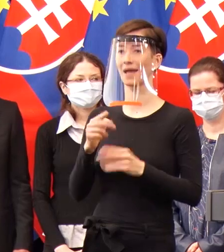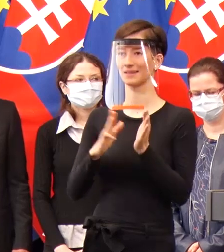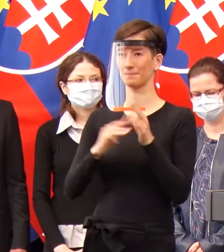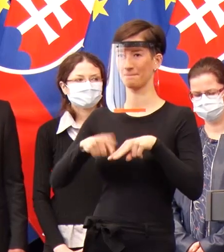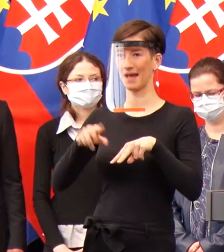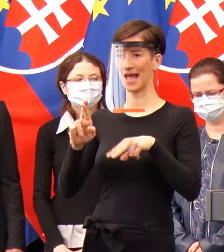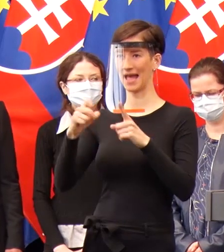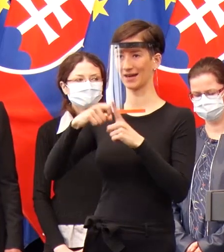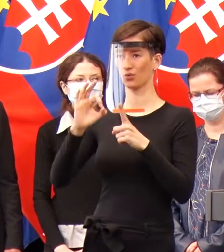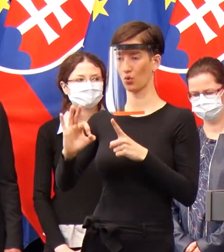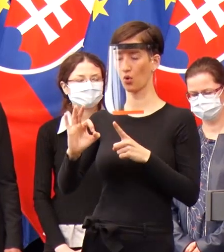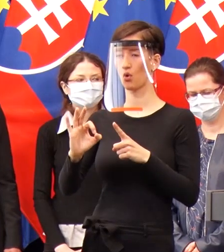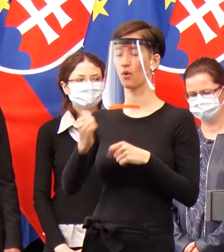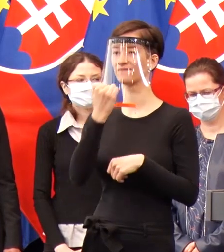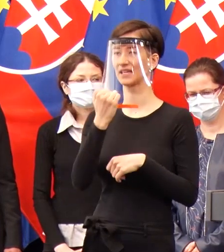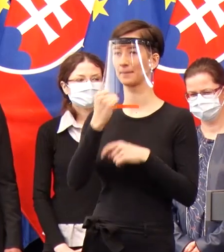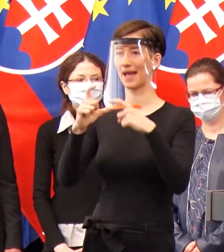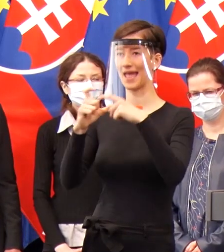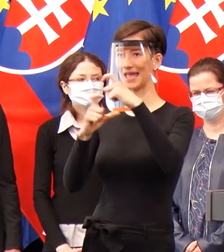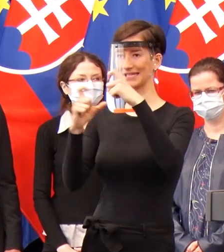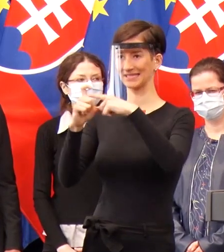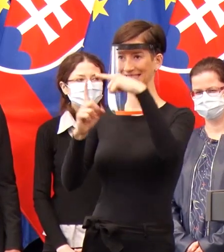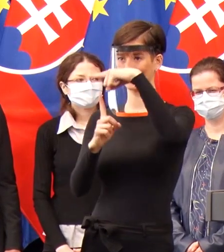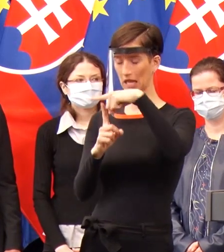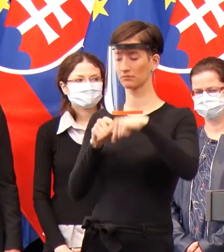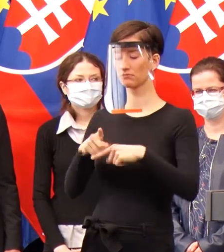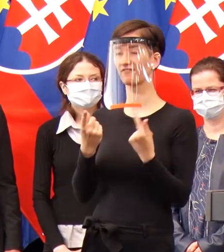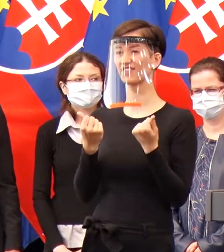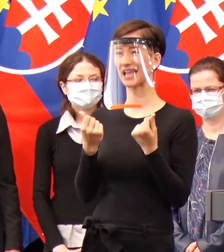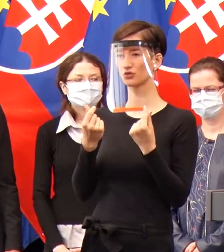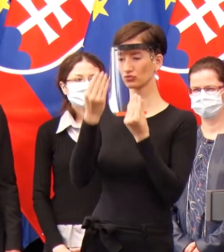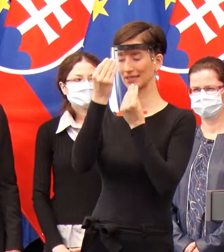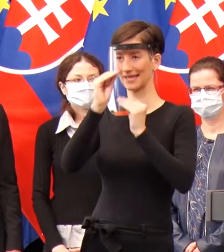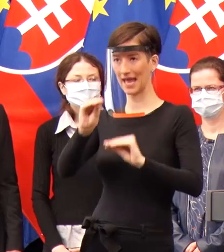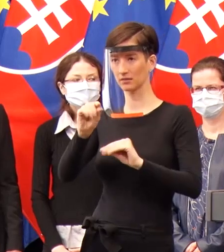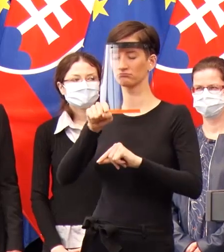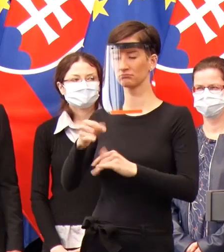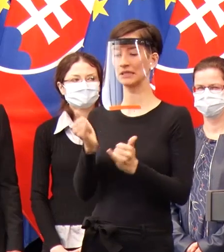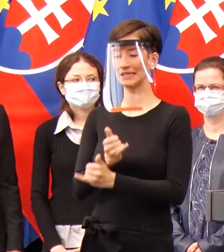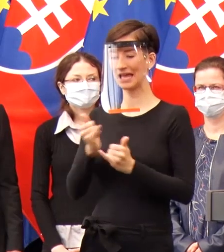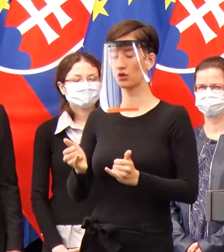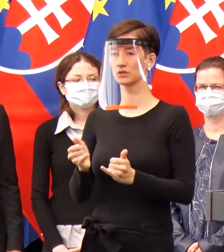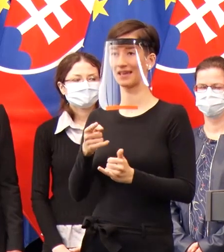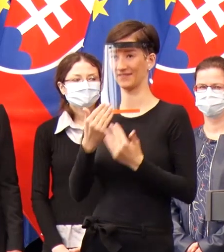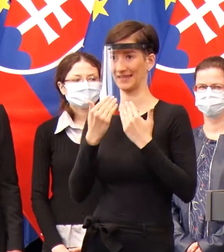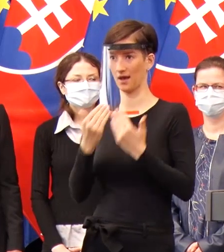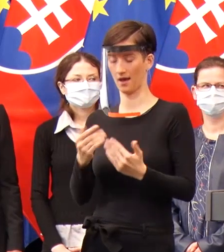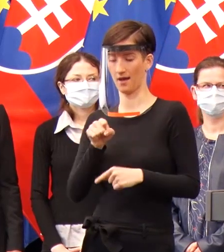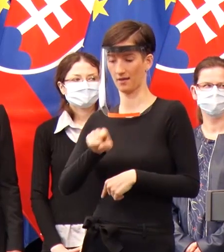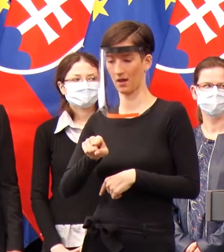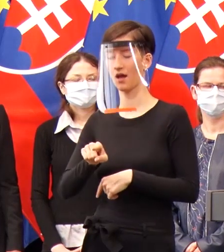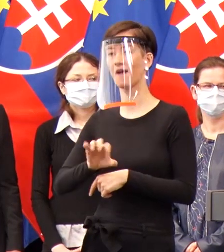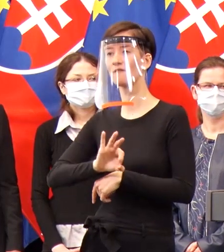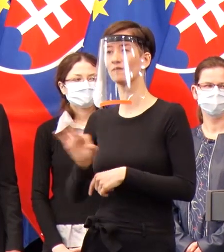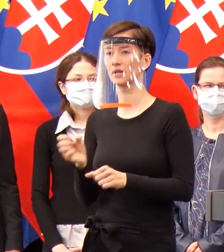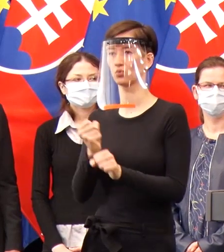ESET, ktorá svojim finančným darom umožnila vývoj a výrobu prvého